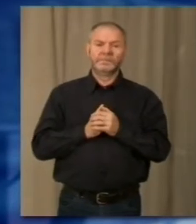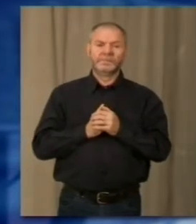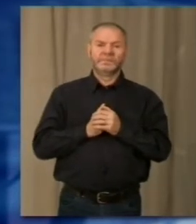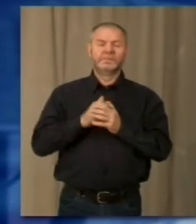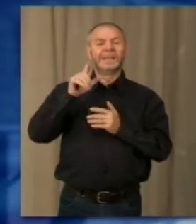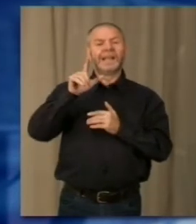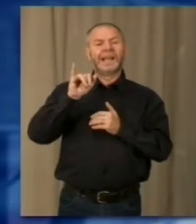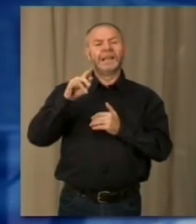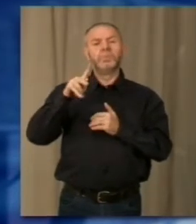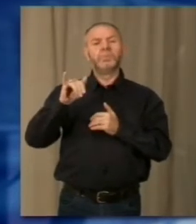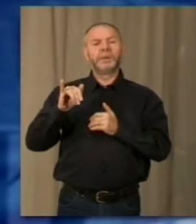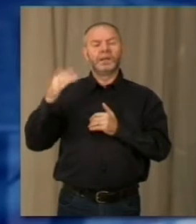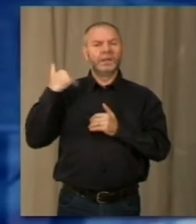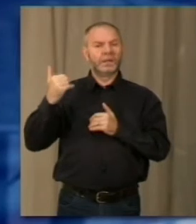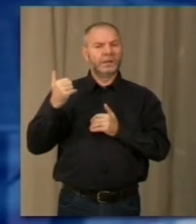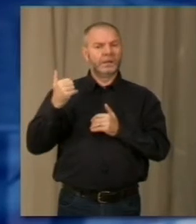da giovane